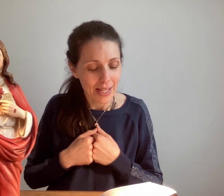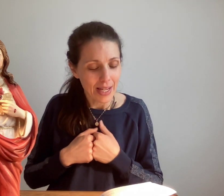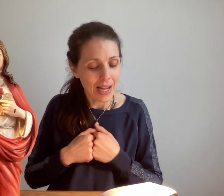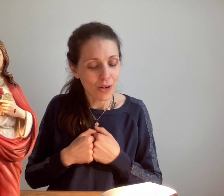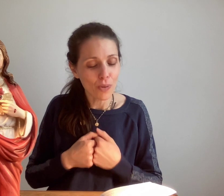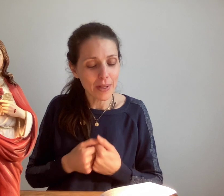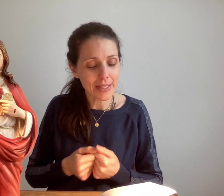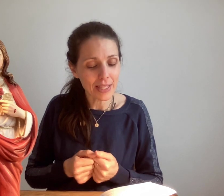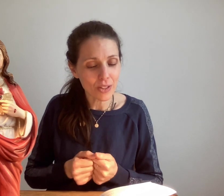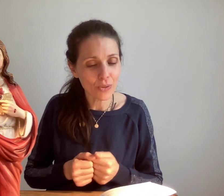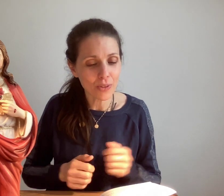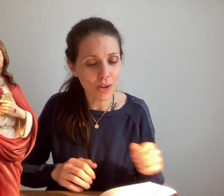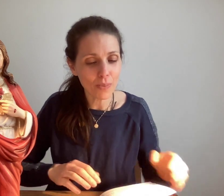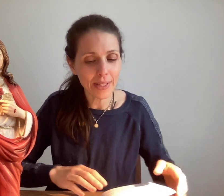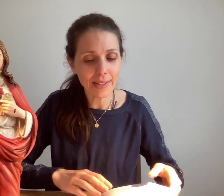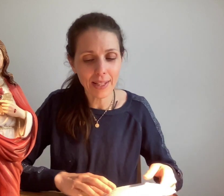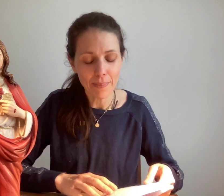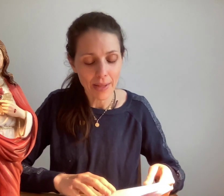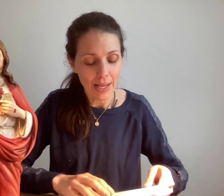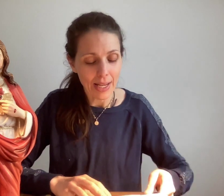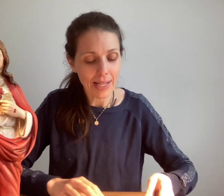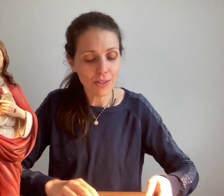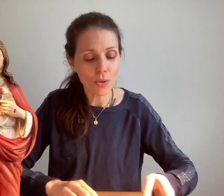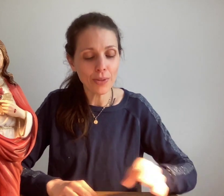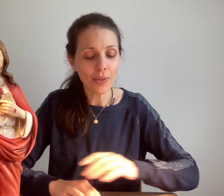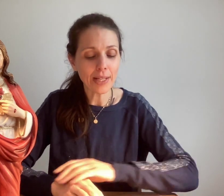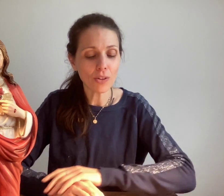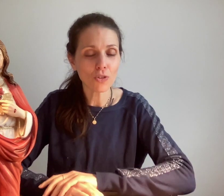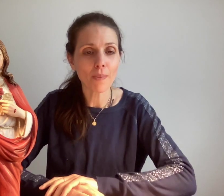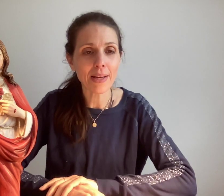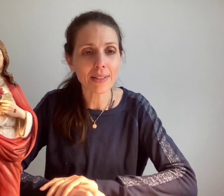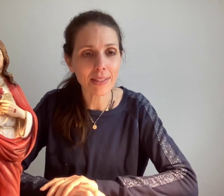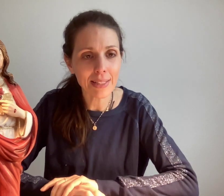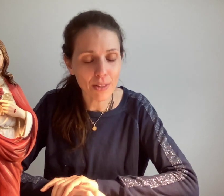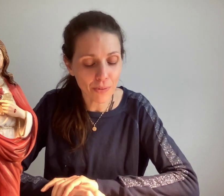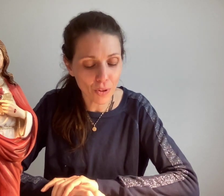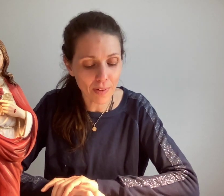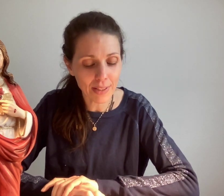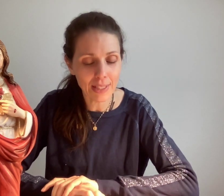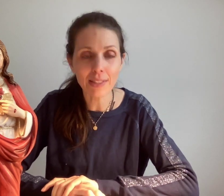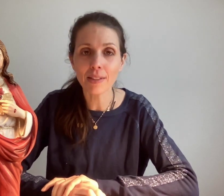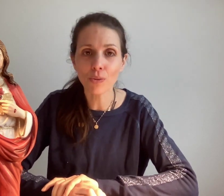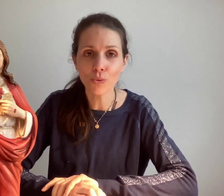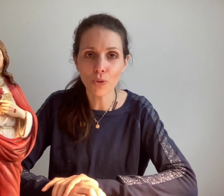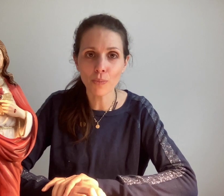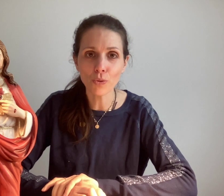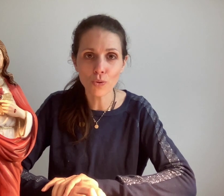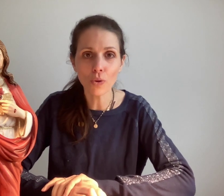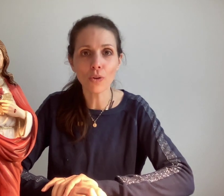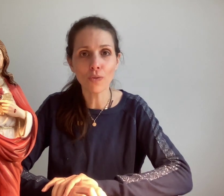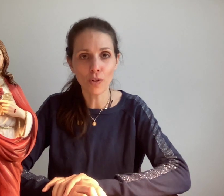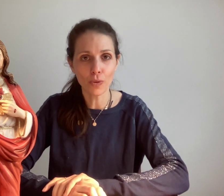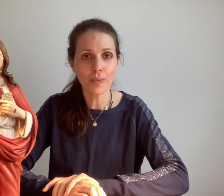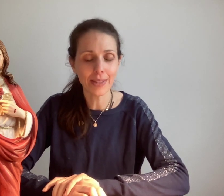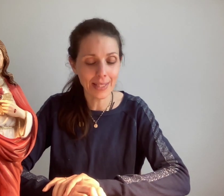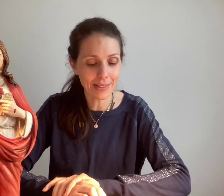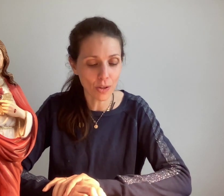Alors le passage que nous allons méditer est celui du 14 mars 1926, dont nous sommes toujours dans le volume 19.